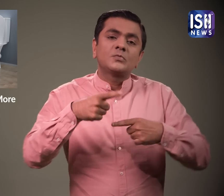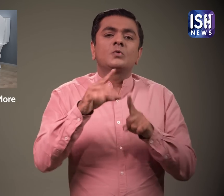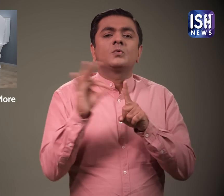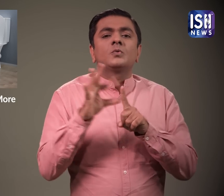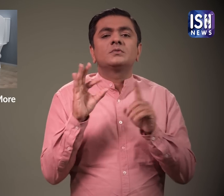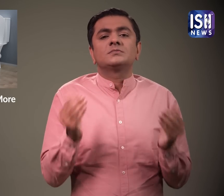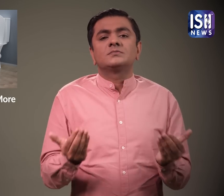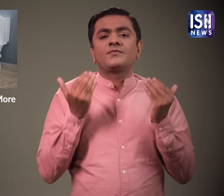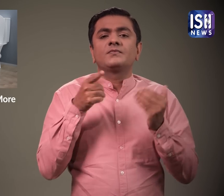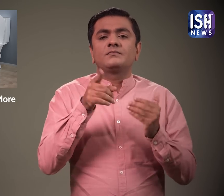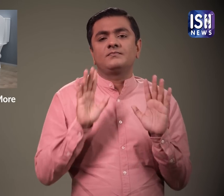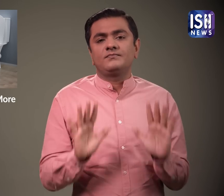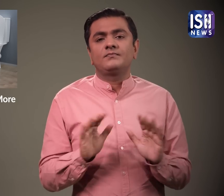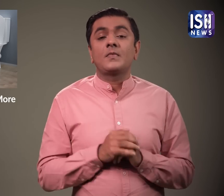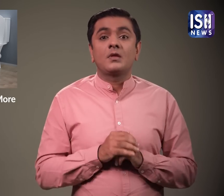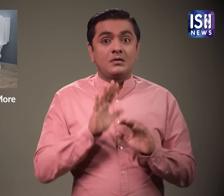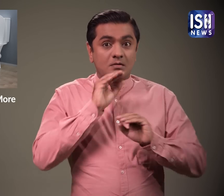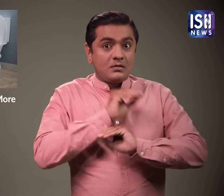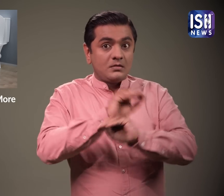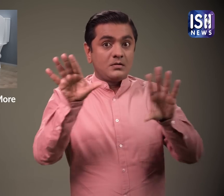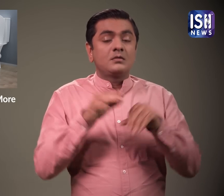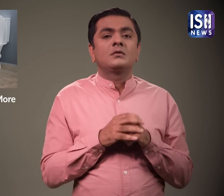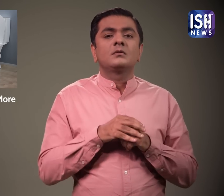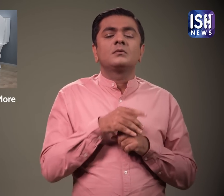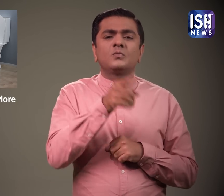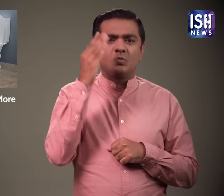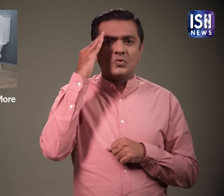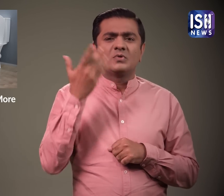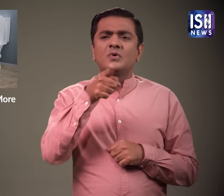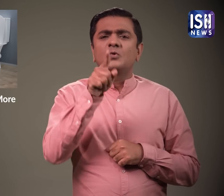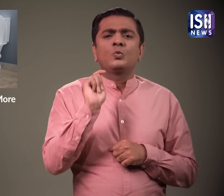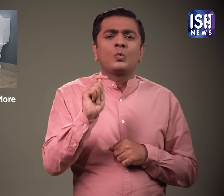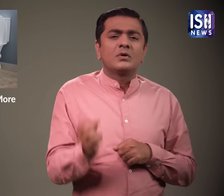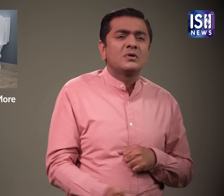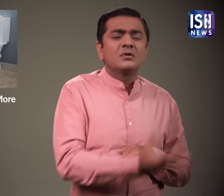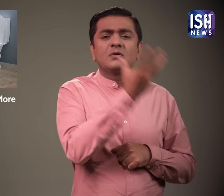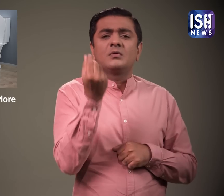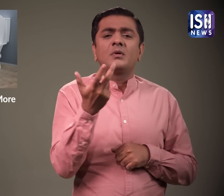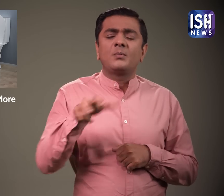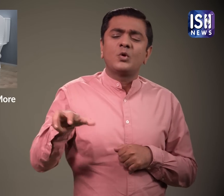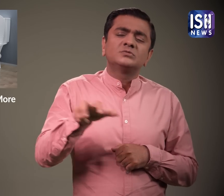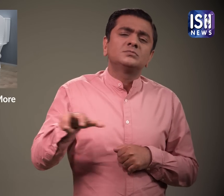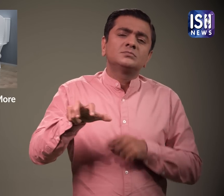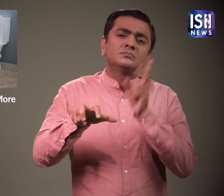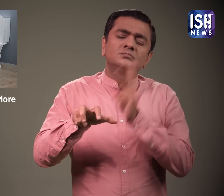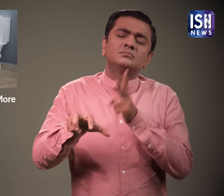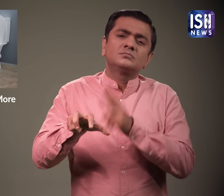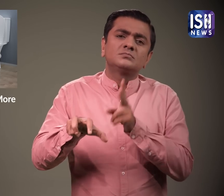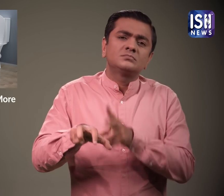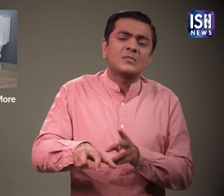इसे मिया मित रूप से करे बता दू बोटलों में कम्प्यूटर के माउस